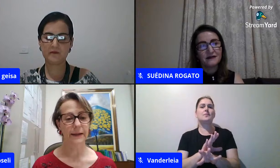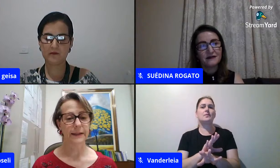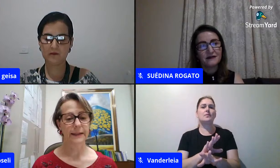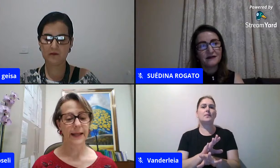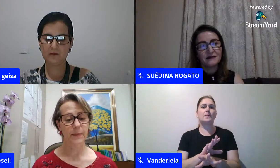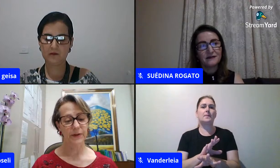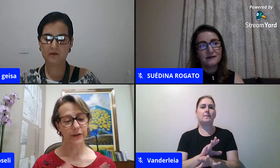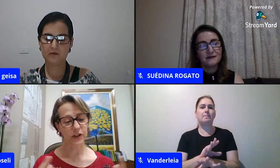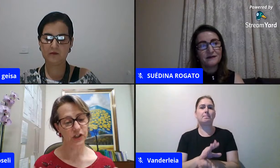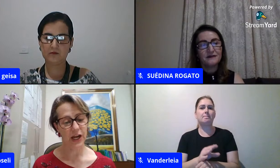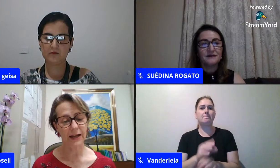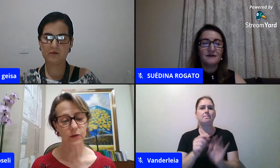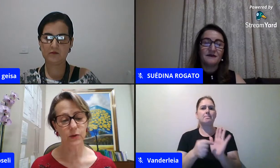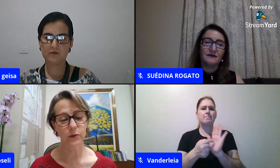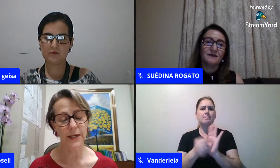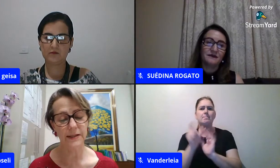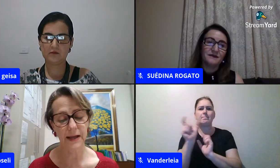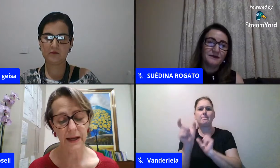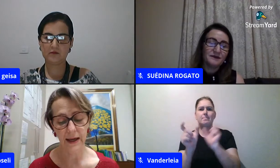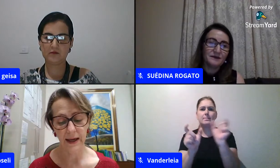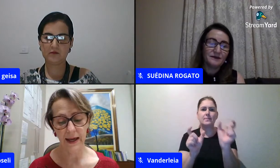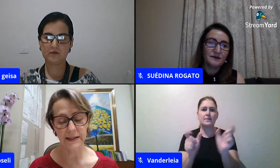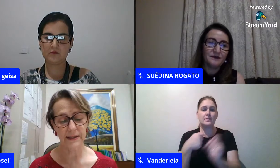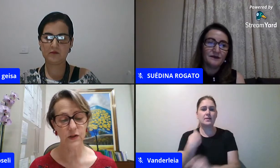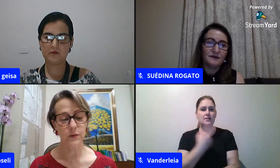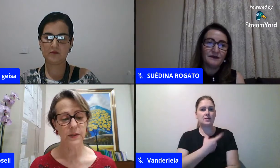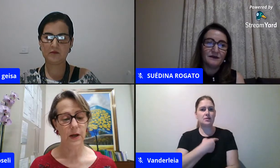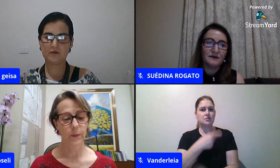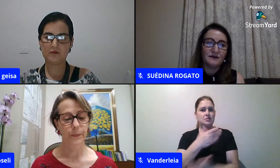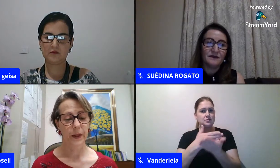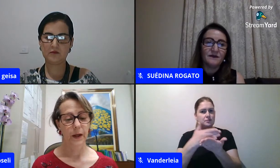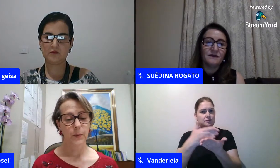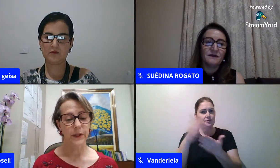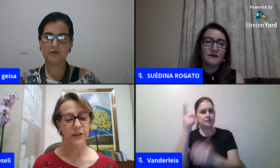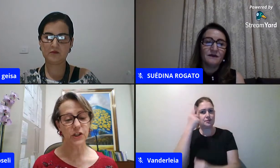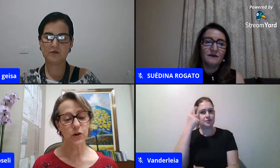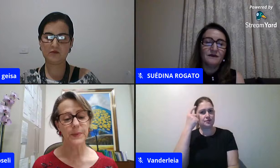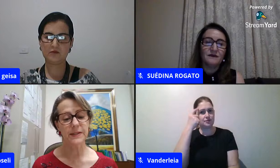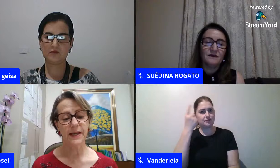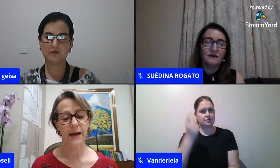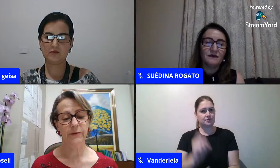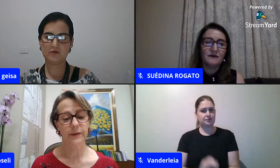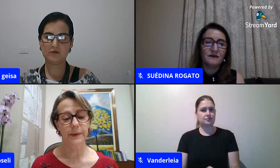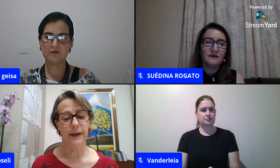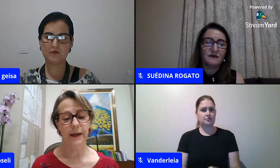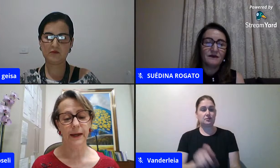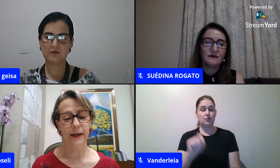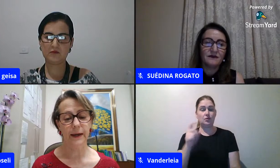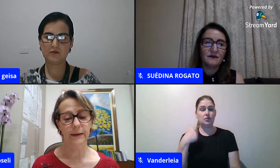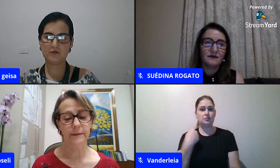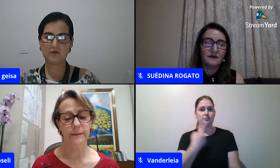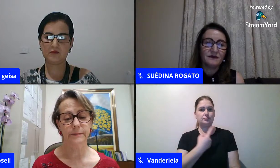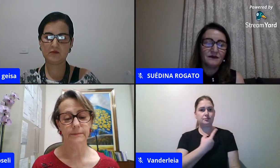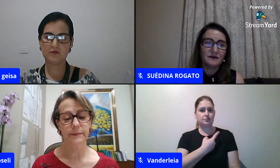pensar né para fechar toda essa essa discussão porque a gente observa